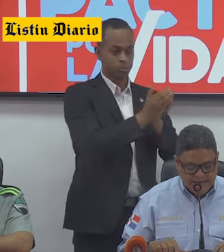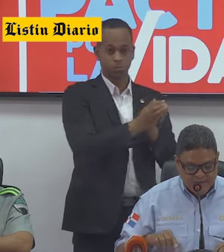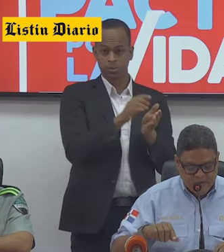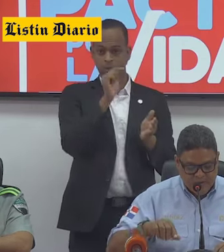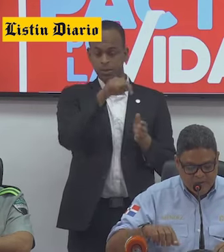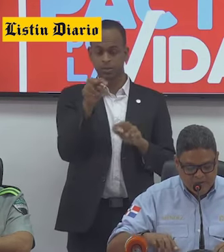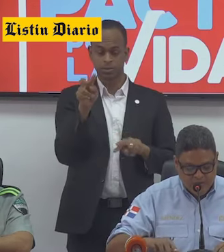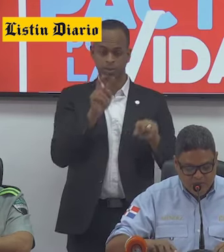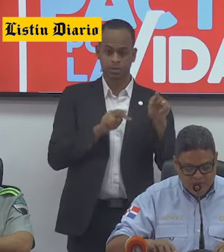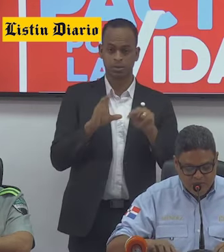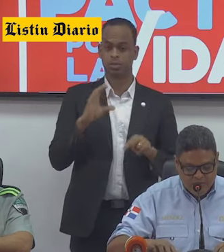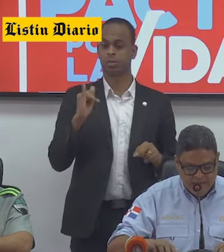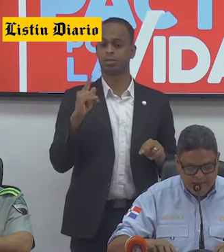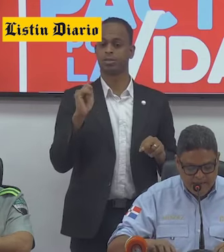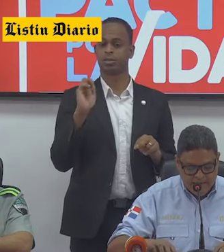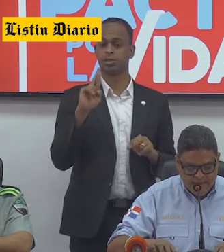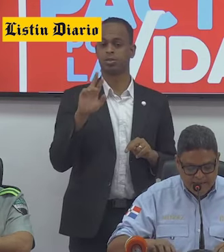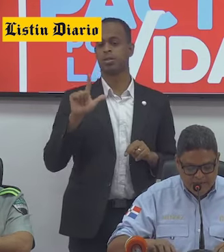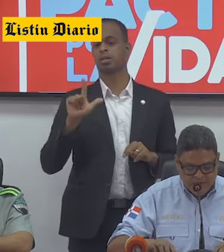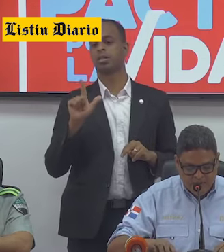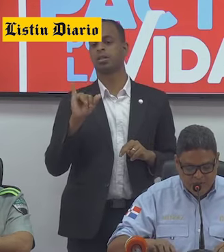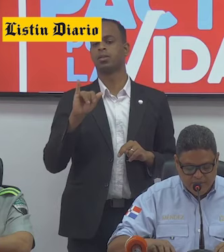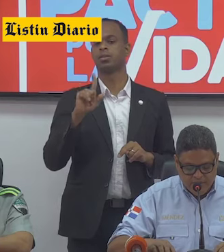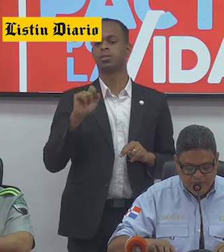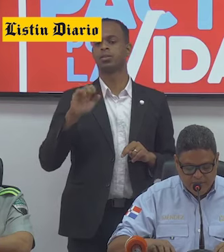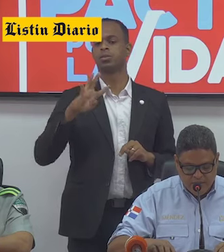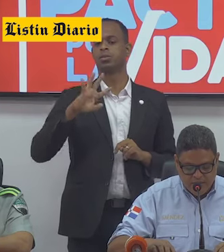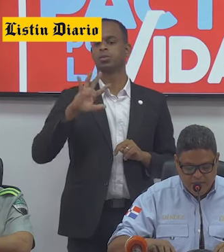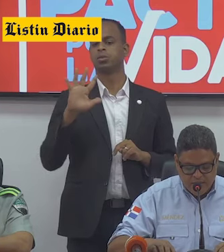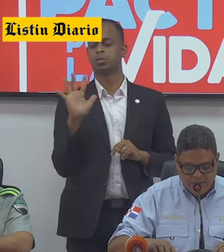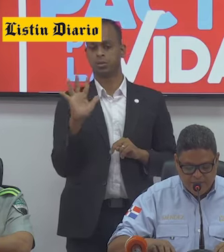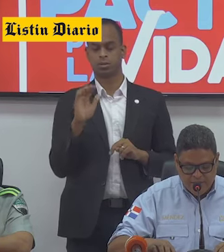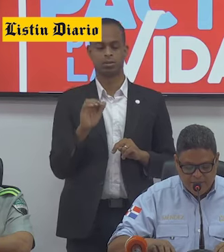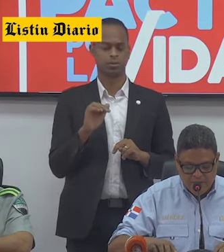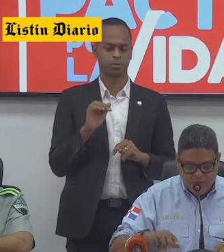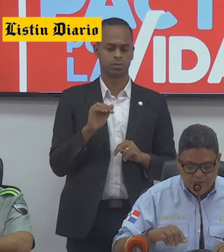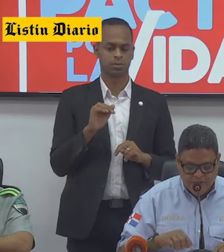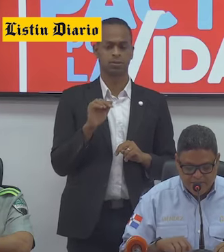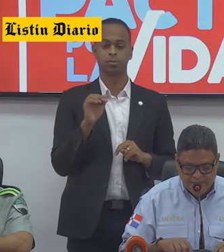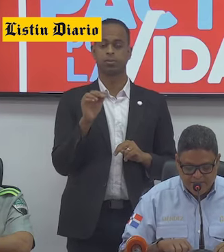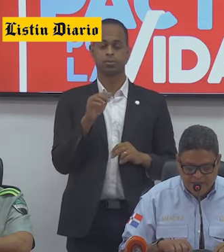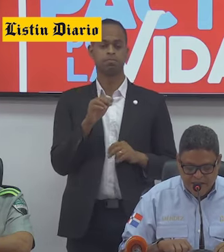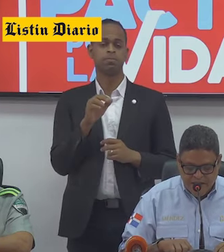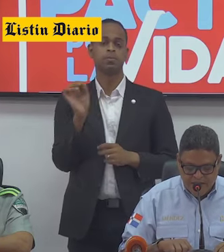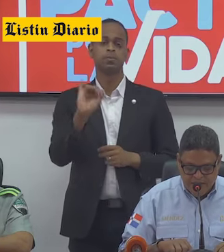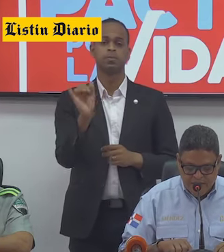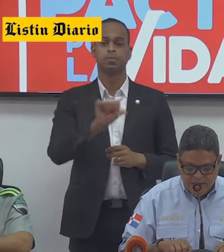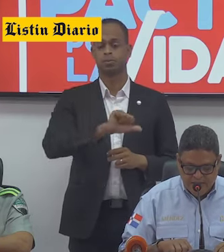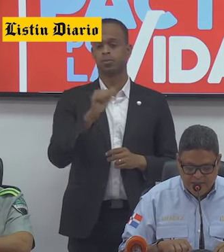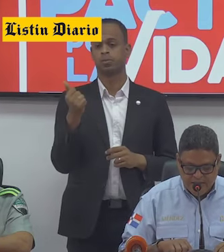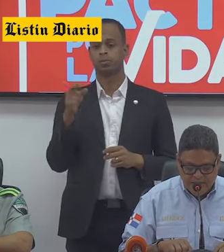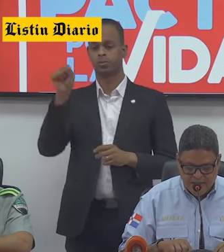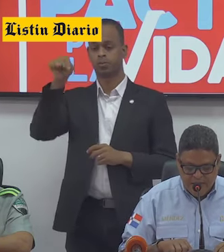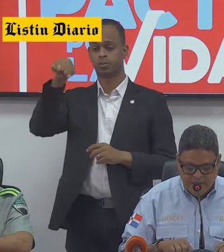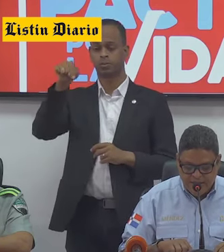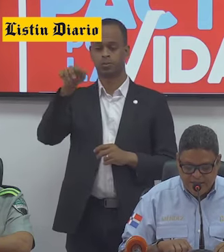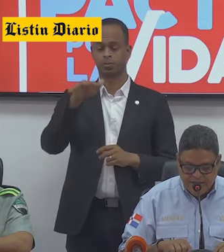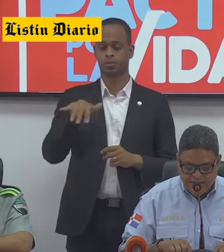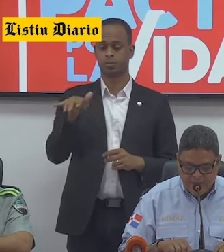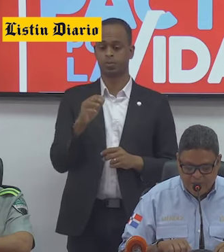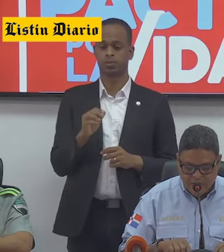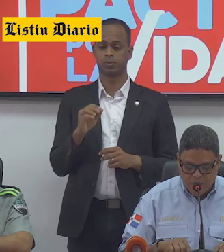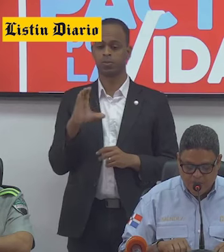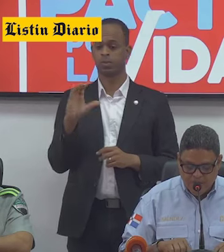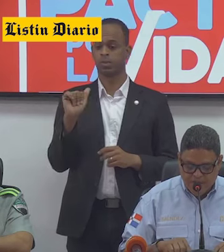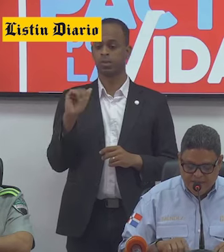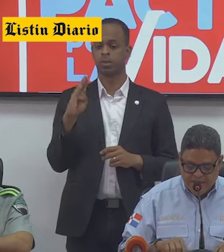lancha interceptora Castor LI-155, Armada de la Dominicana, al Muelle de